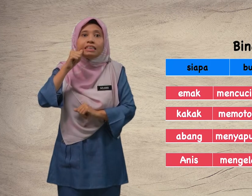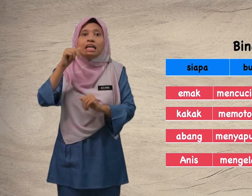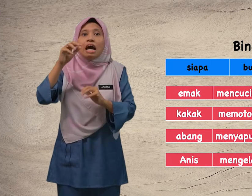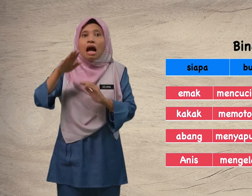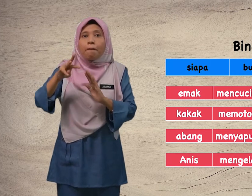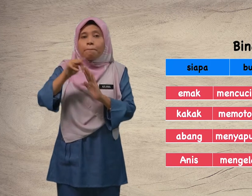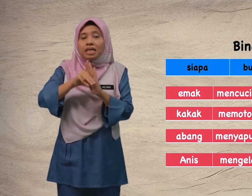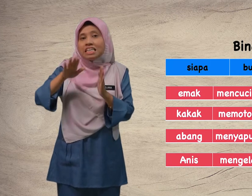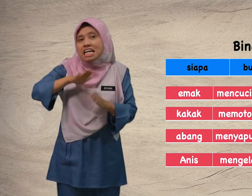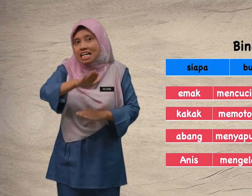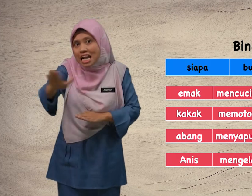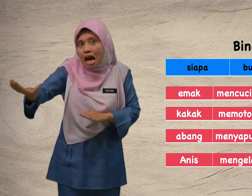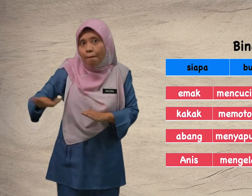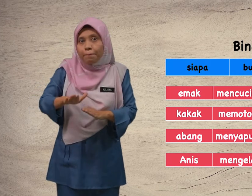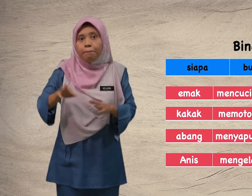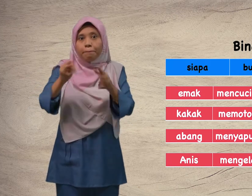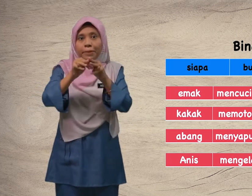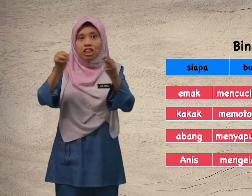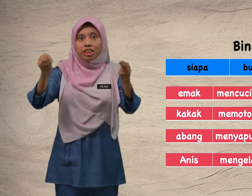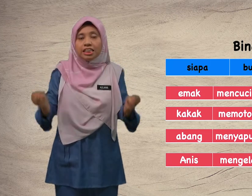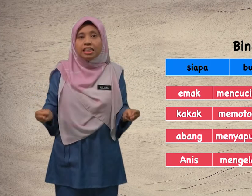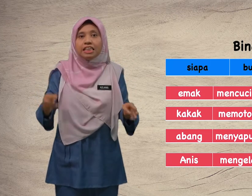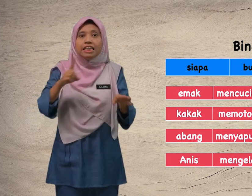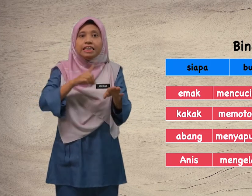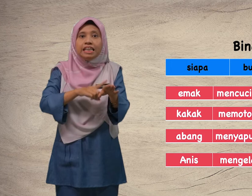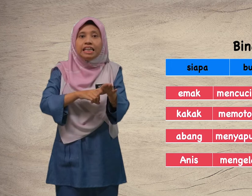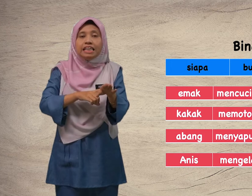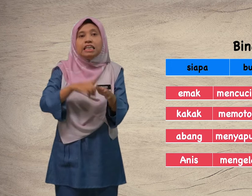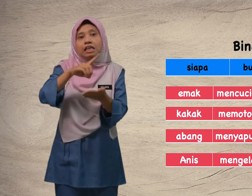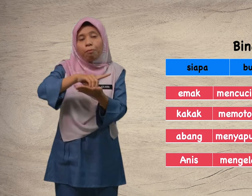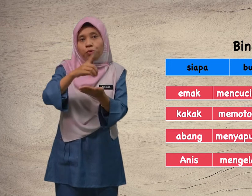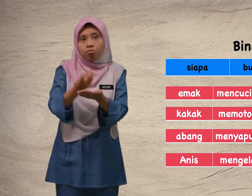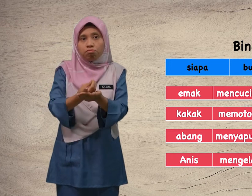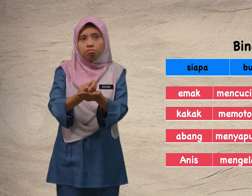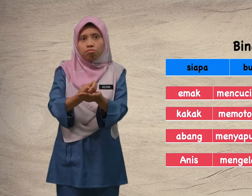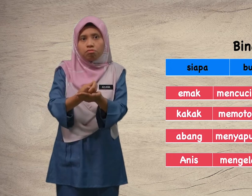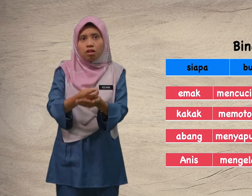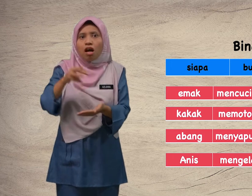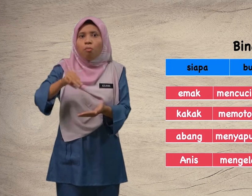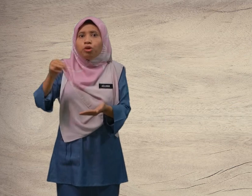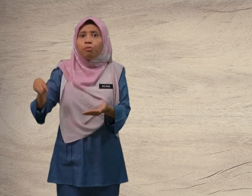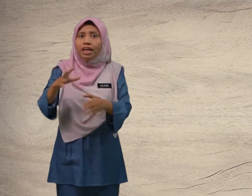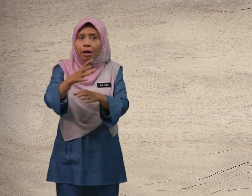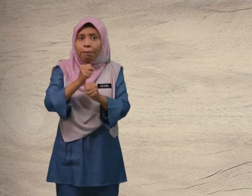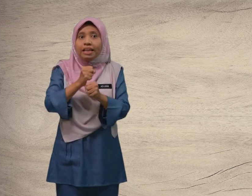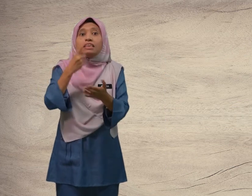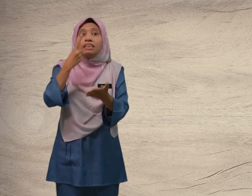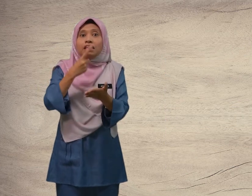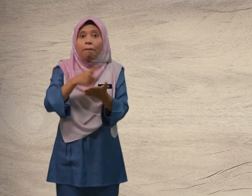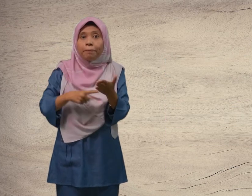mengelap meja di dapur. Murid-murid dapat apa